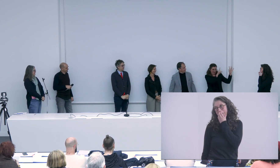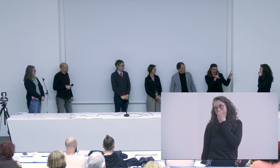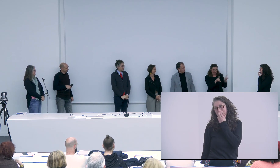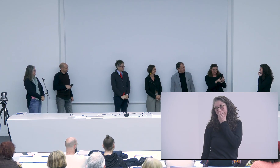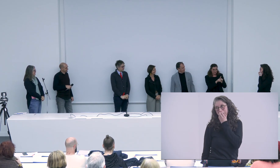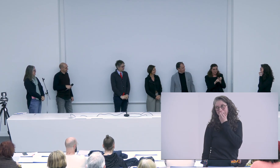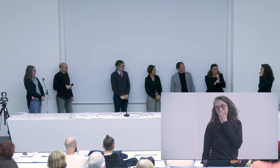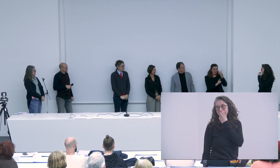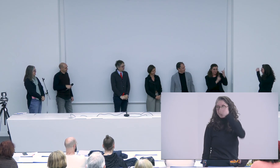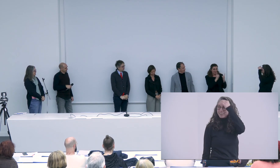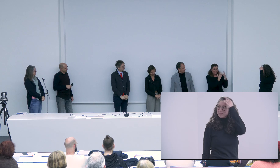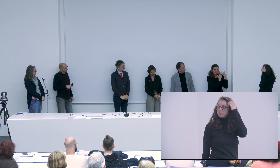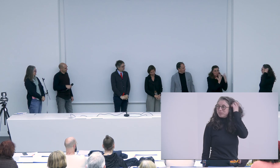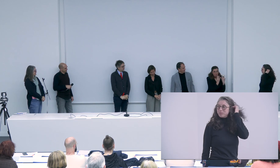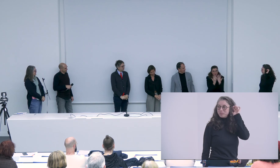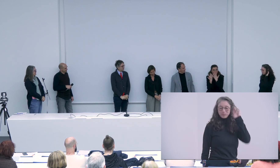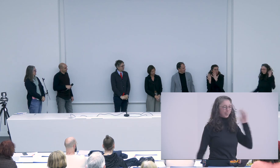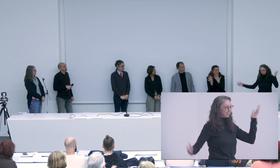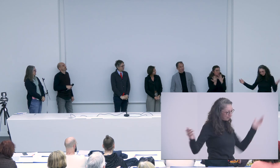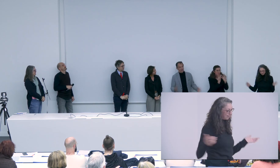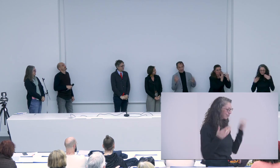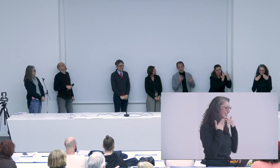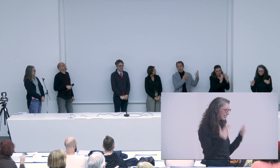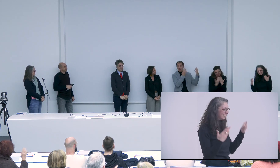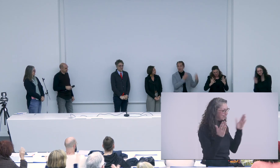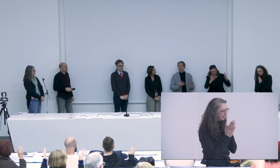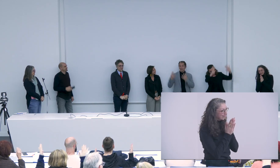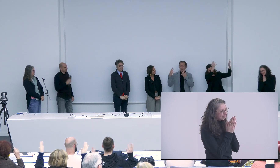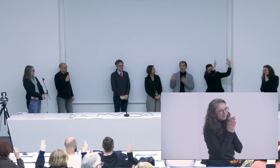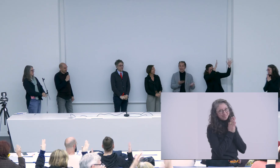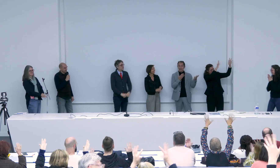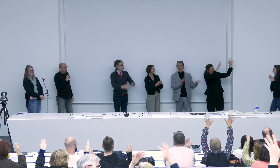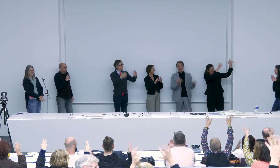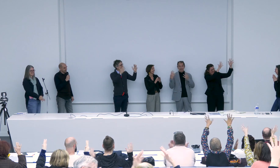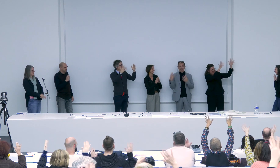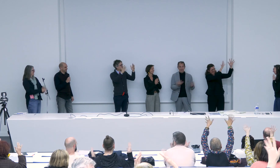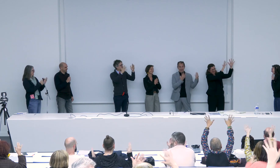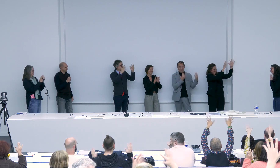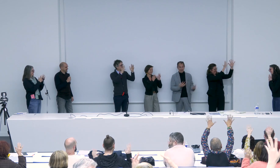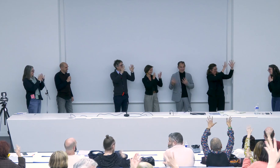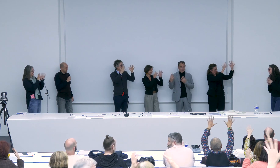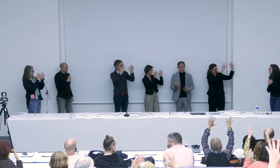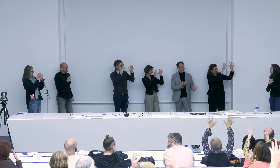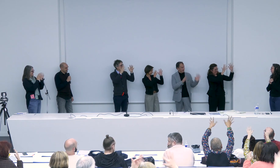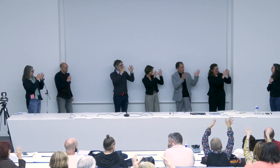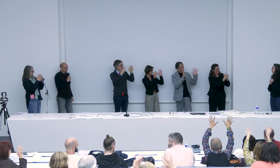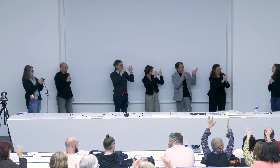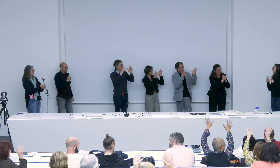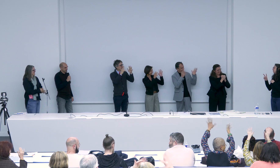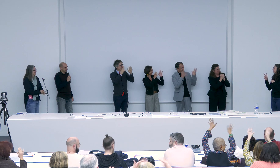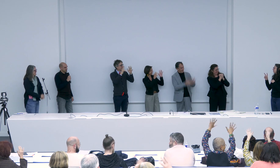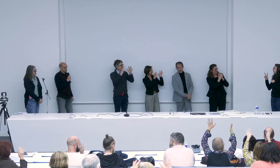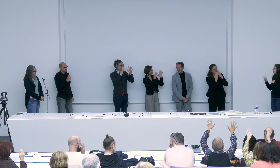bravo et bel joyeux anniversaire également merci merci merci